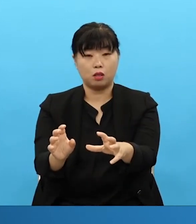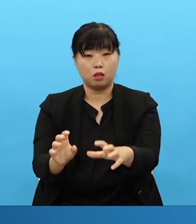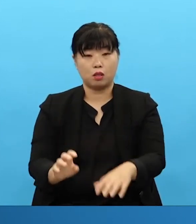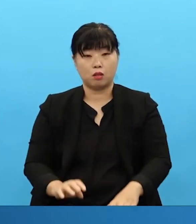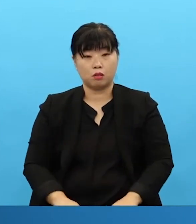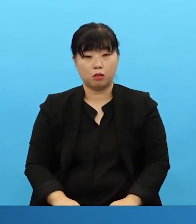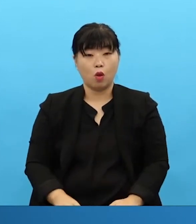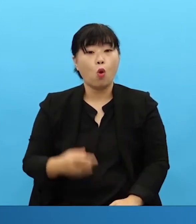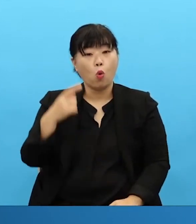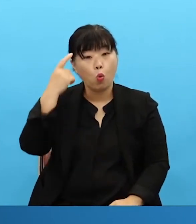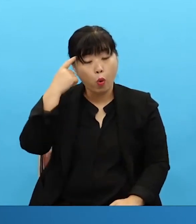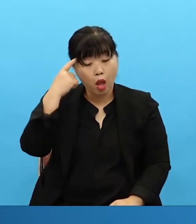Because they knew the real reason.